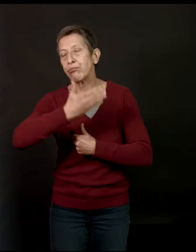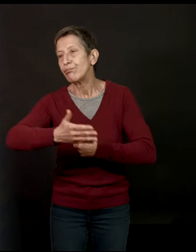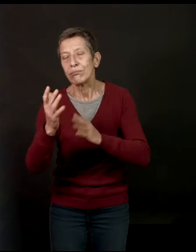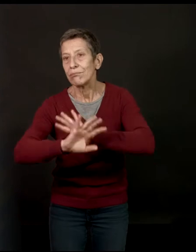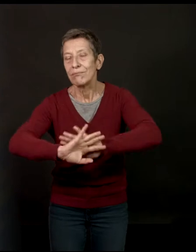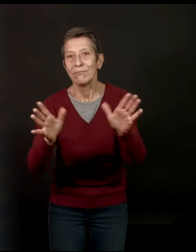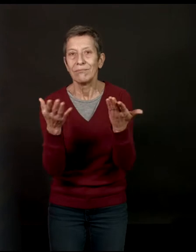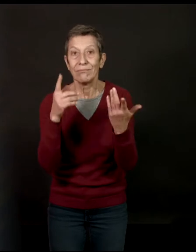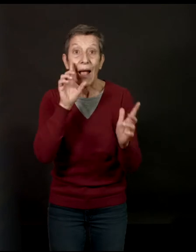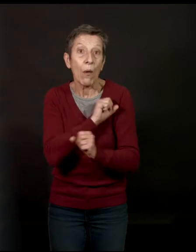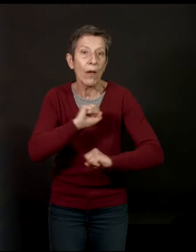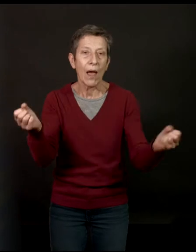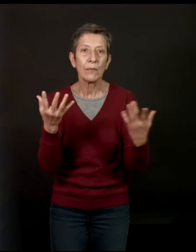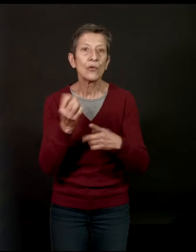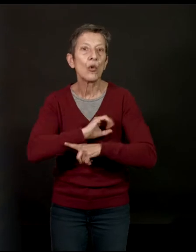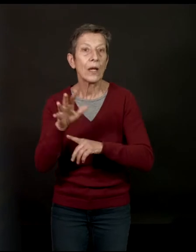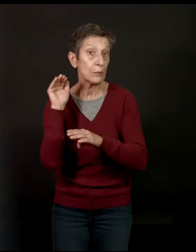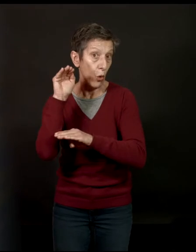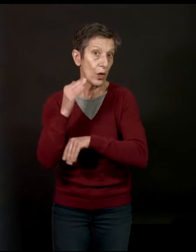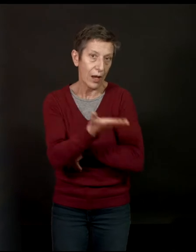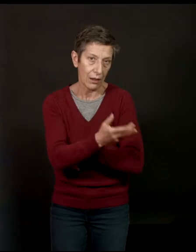remarquables. C'est ce journaliste polonais.